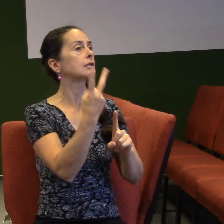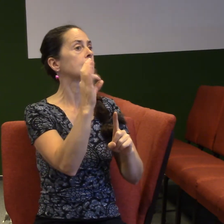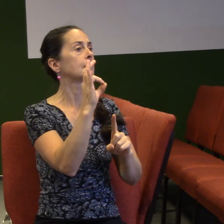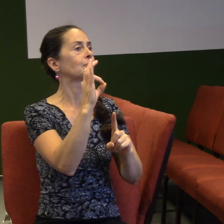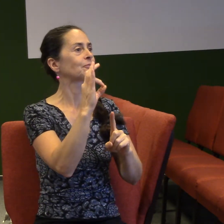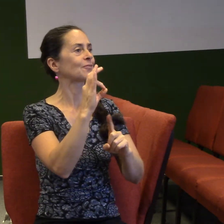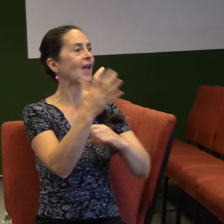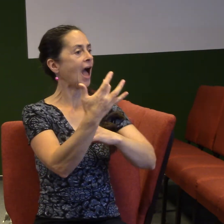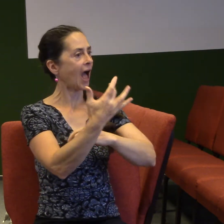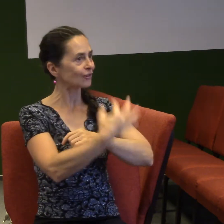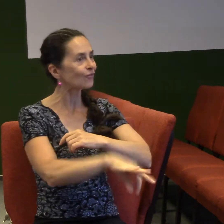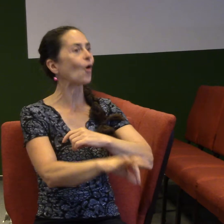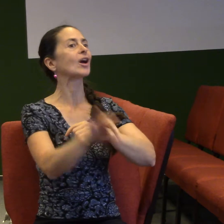Zastánce. Přítel.